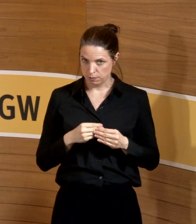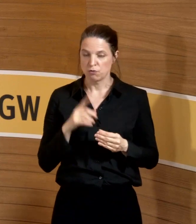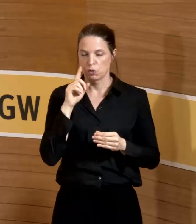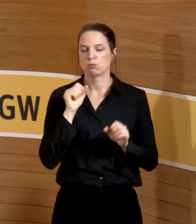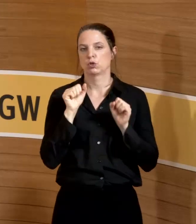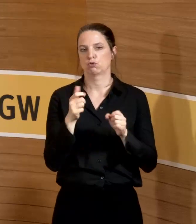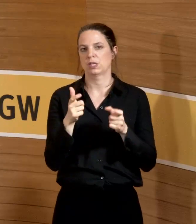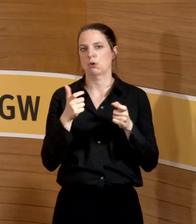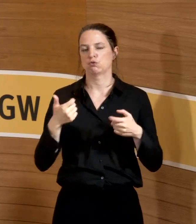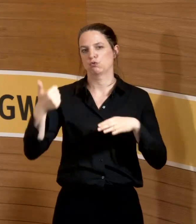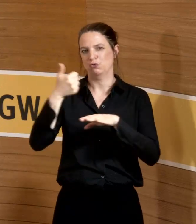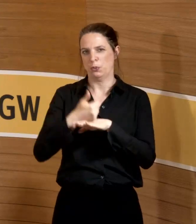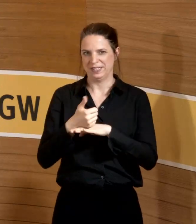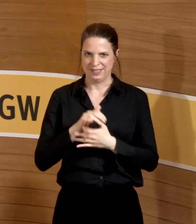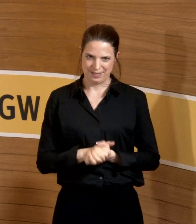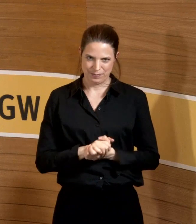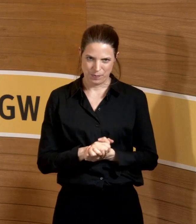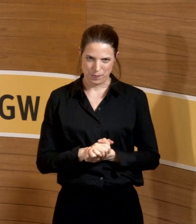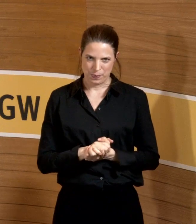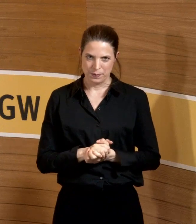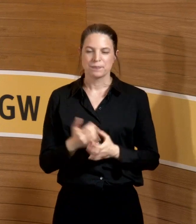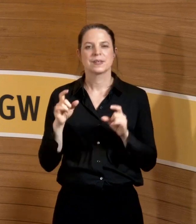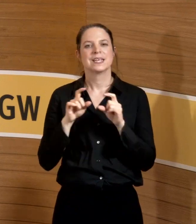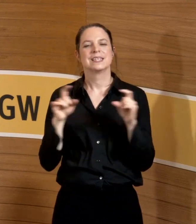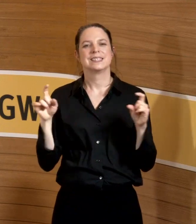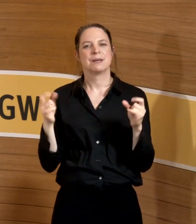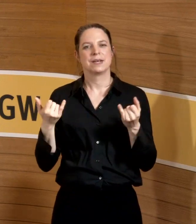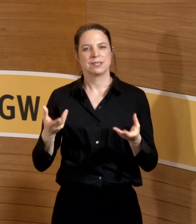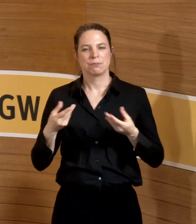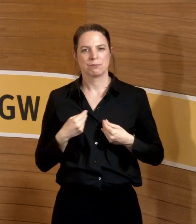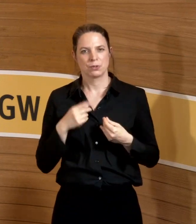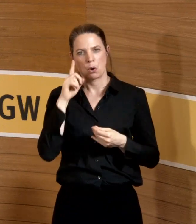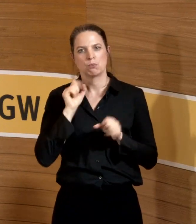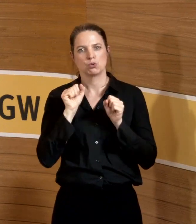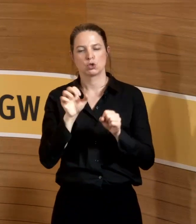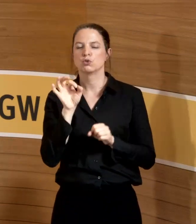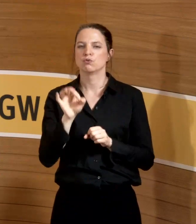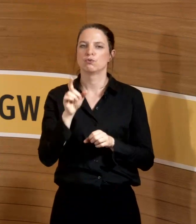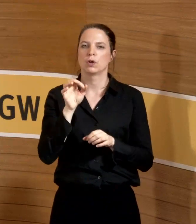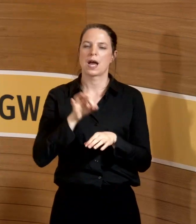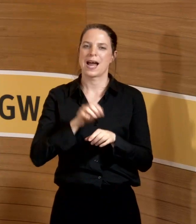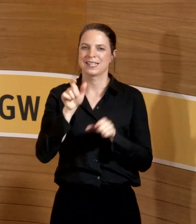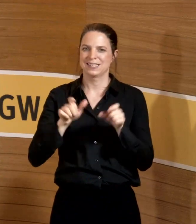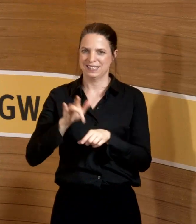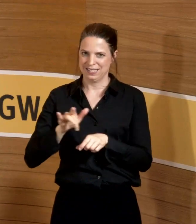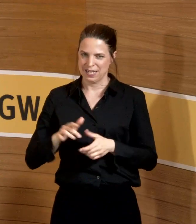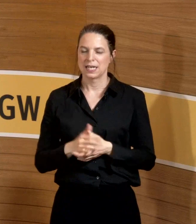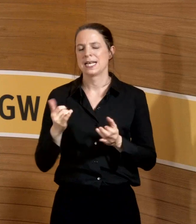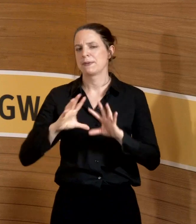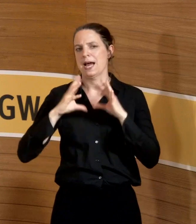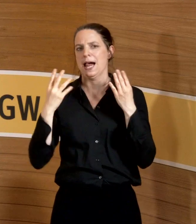Mutterschutz. Ich habe jetzt eigentlich das Thema, glaube ich, bekommen Mutterschutz für Ärztinnen. Ich habe es jetzt mal etwas